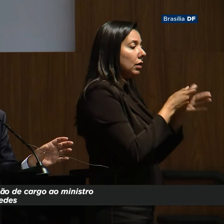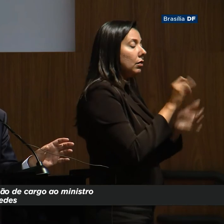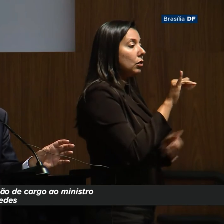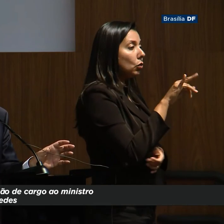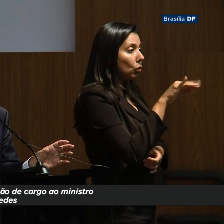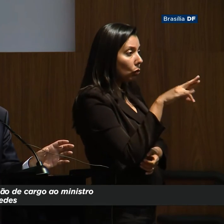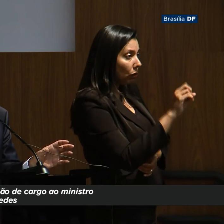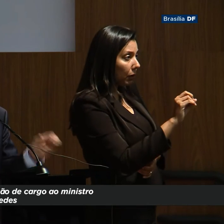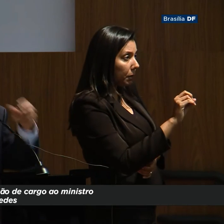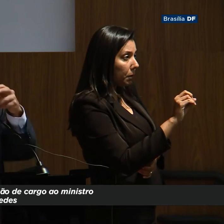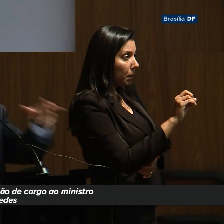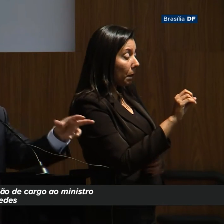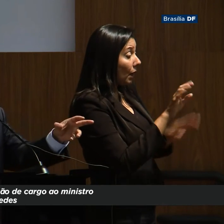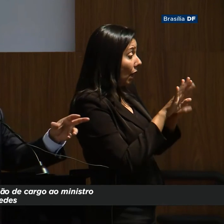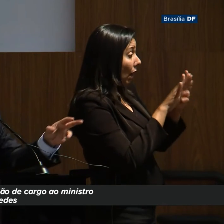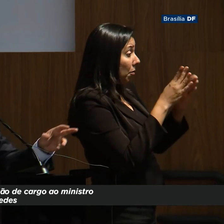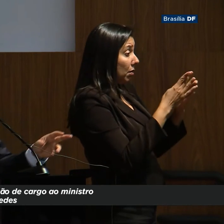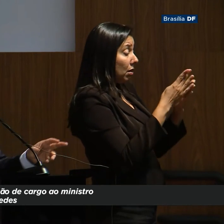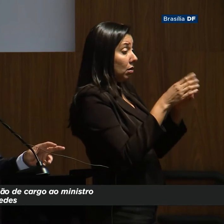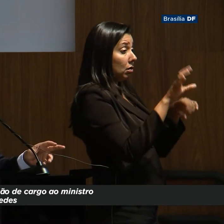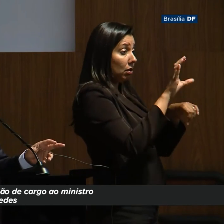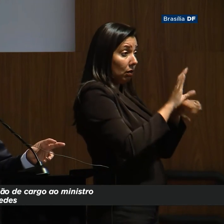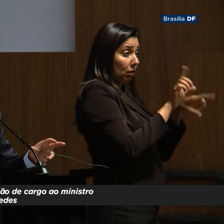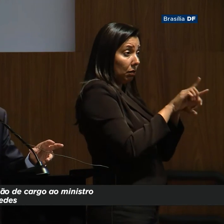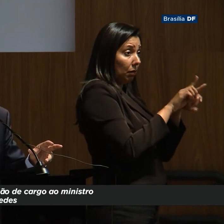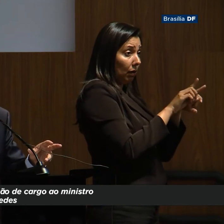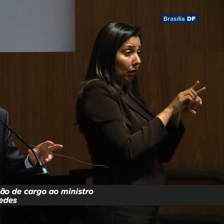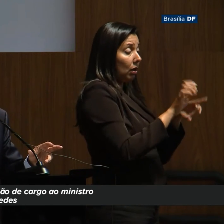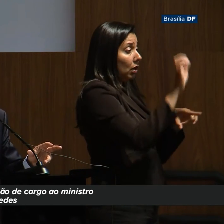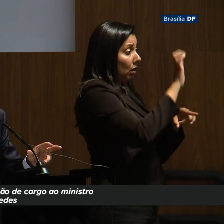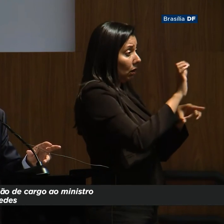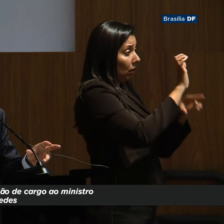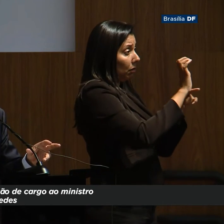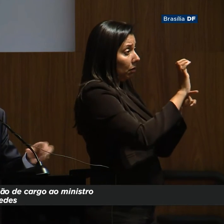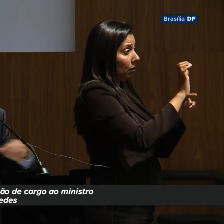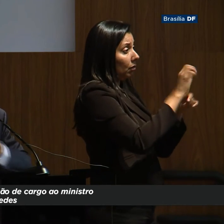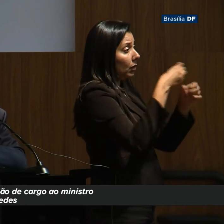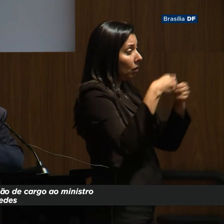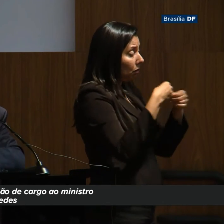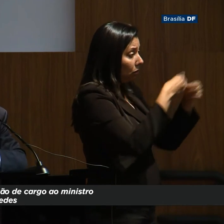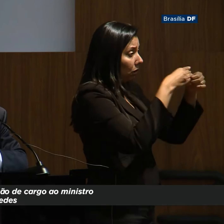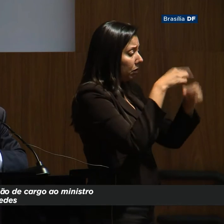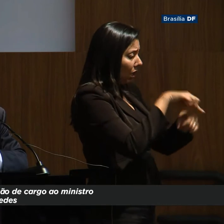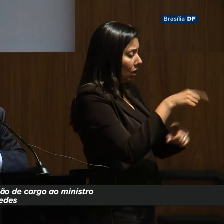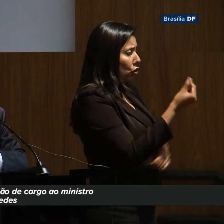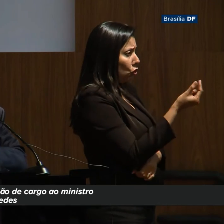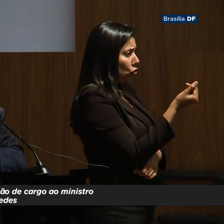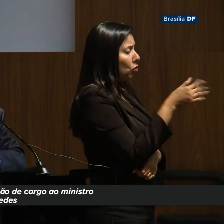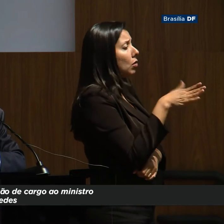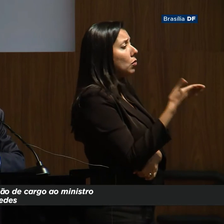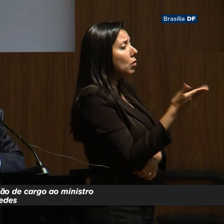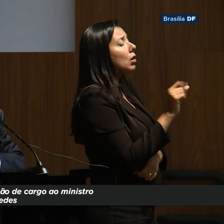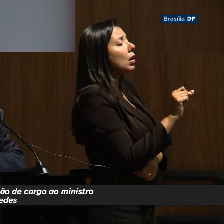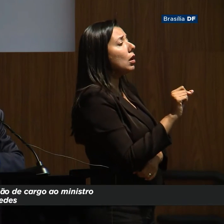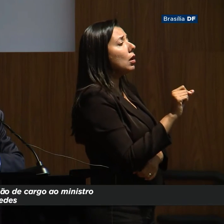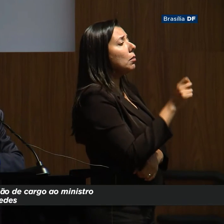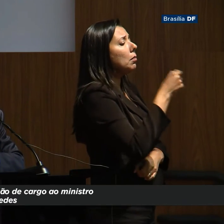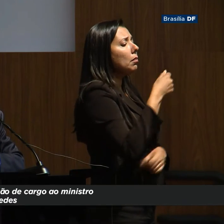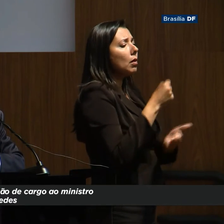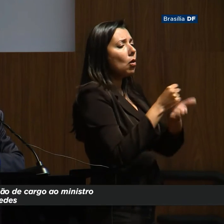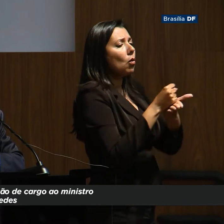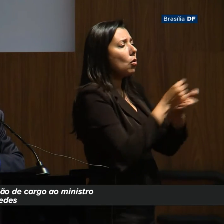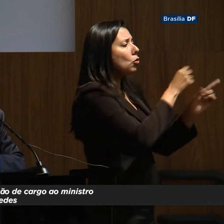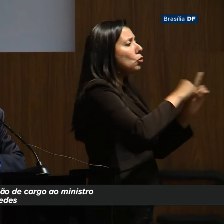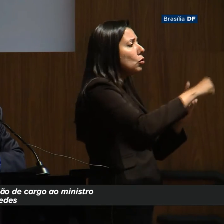num regime politicamente aberto que descentraliza recursos para estados e municípios e esse dinheiro, então, vai para a área social, para a